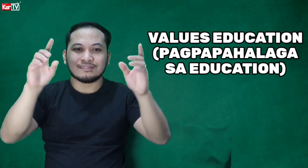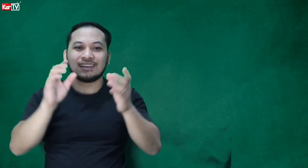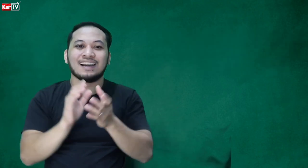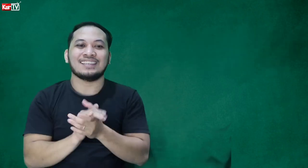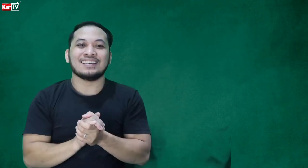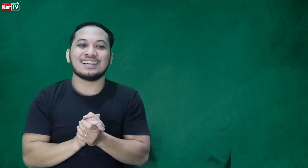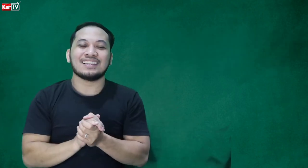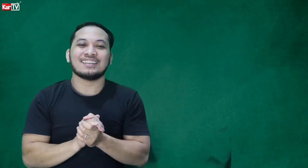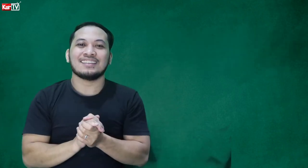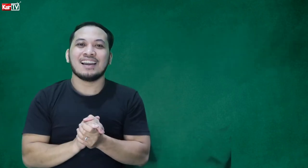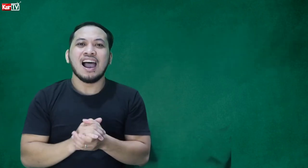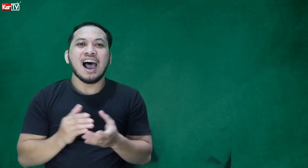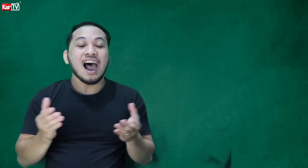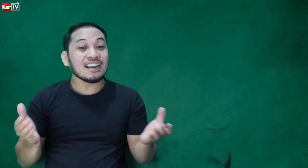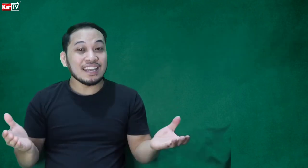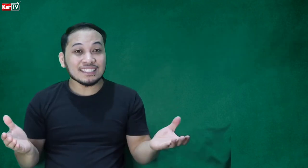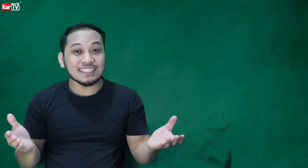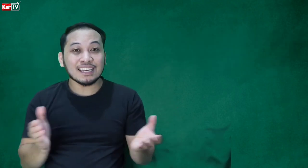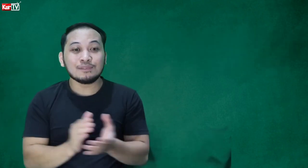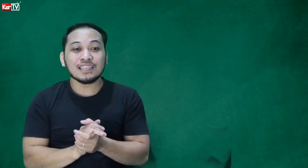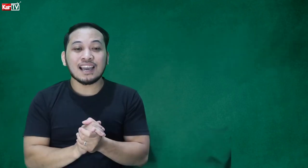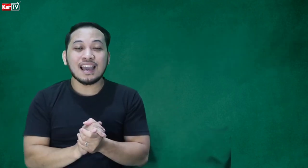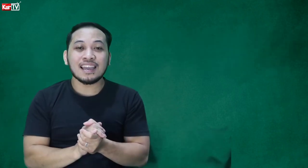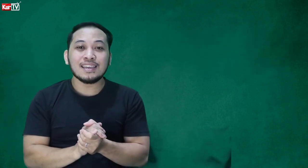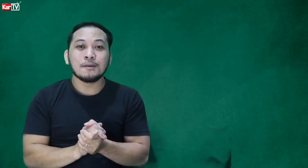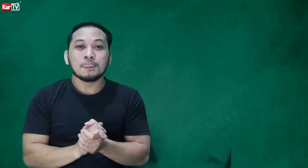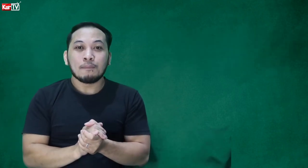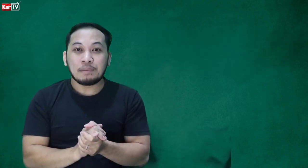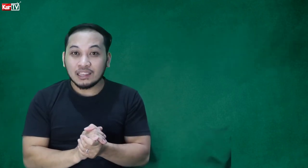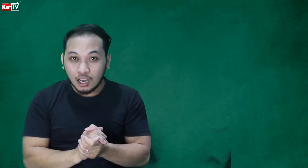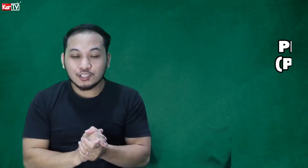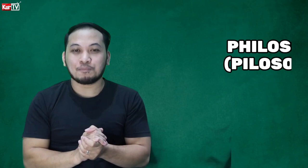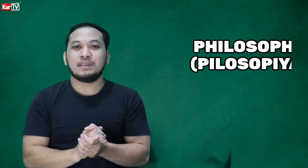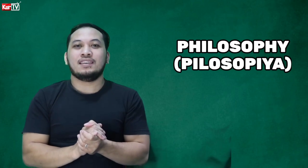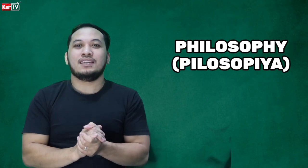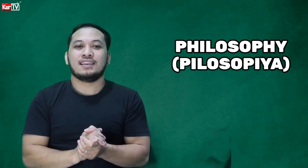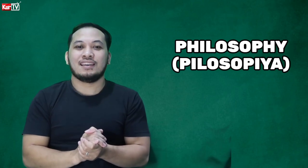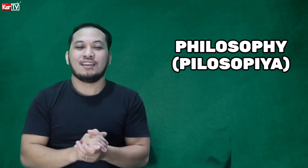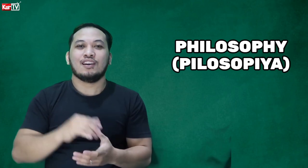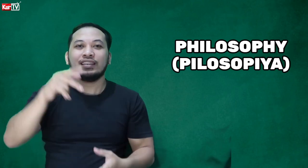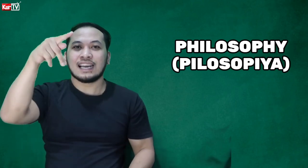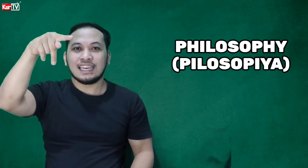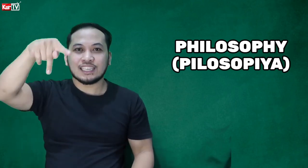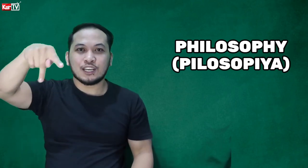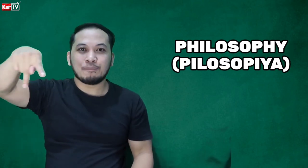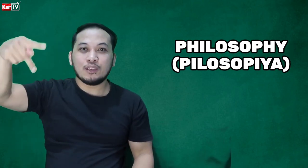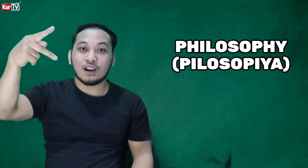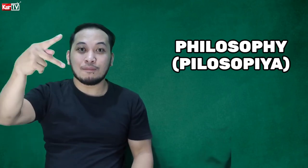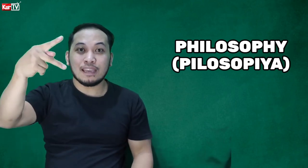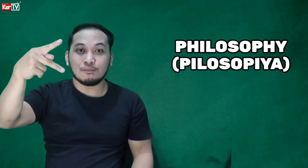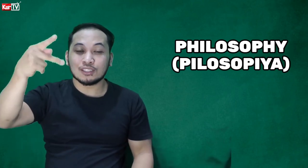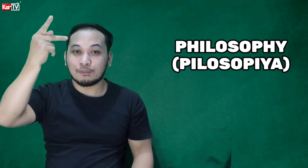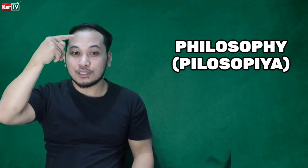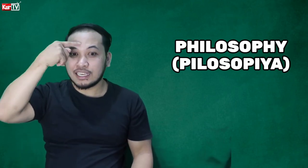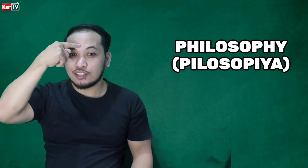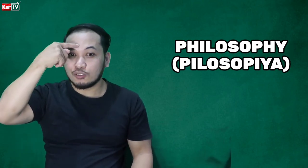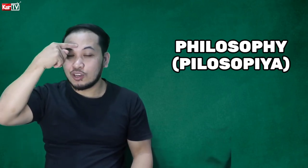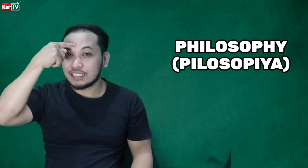Ayan. Ang next na subject ay Philosophy. Naka letter P yung kamay mo tapos i-gantong mo lang